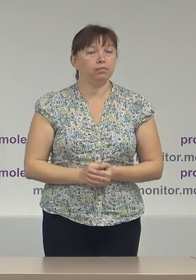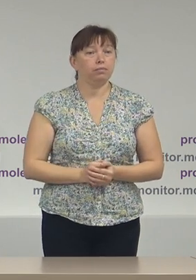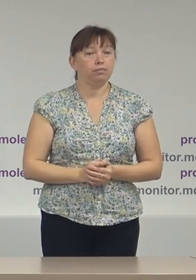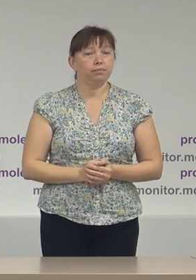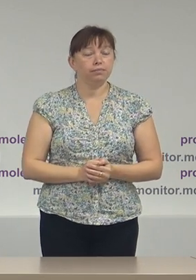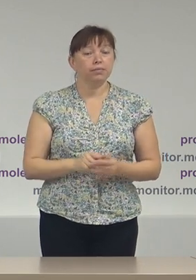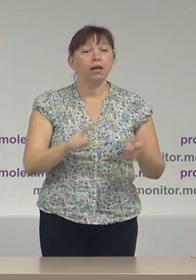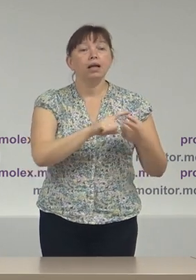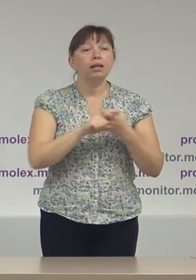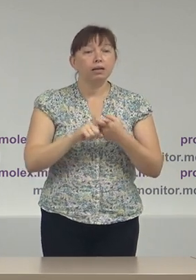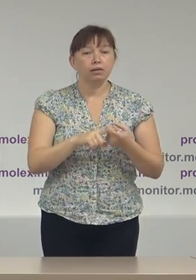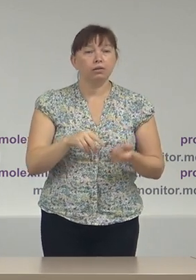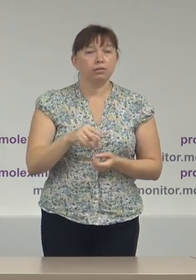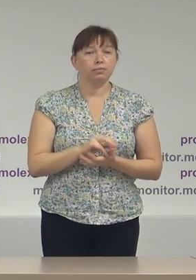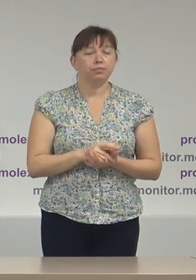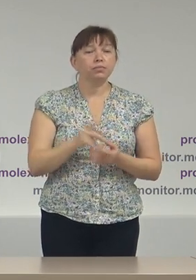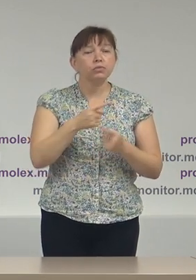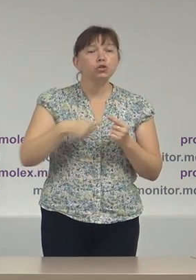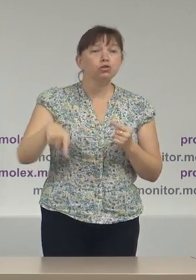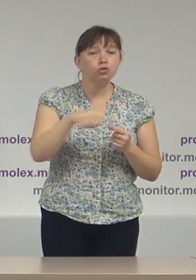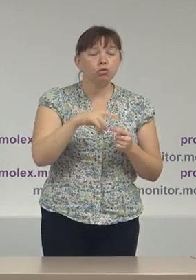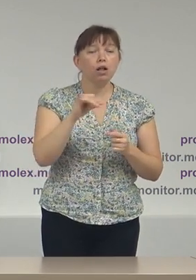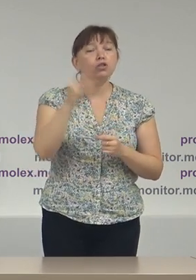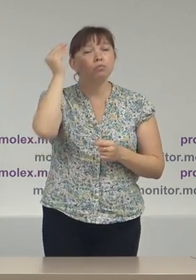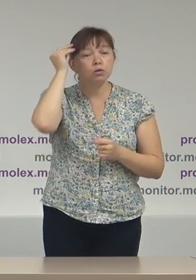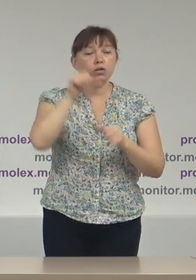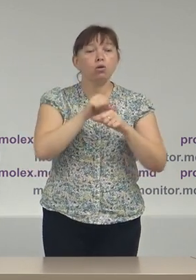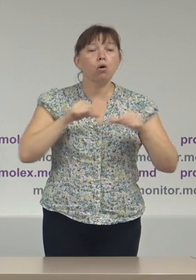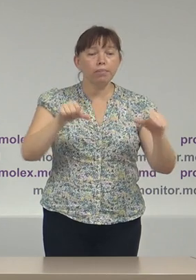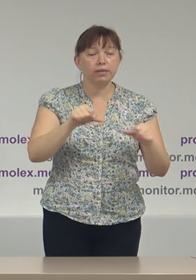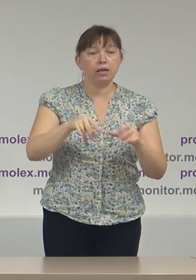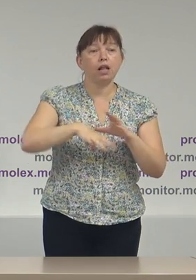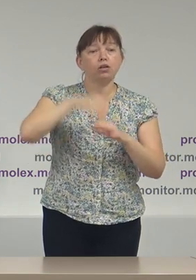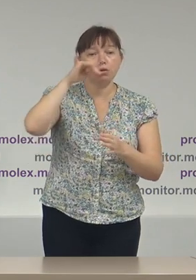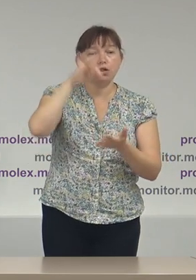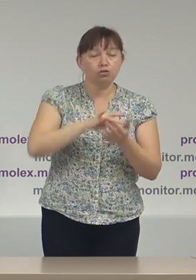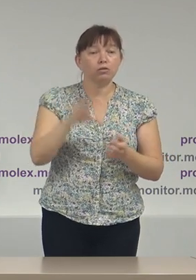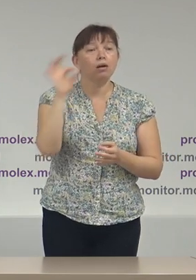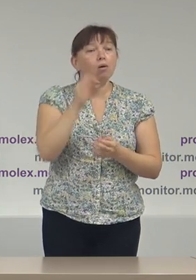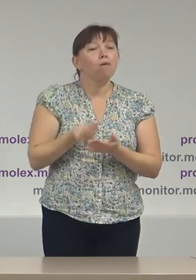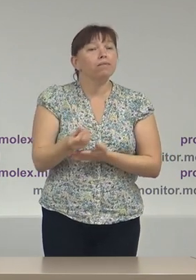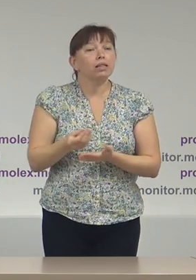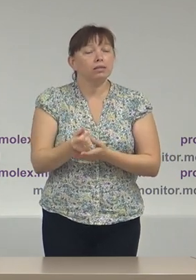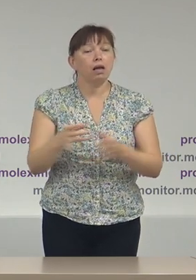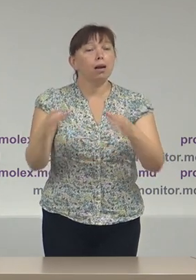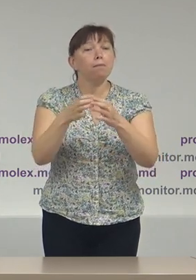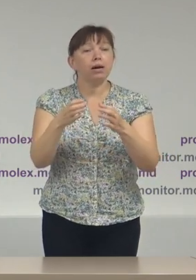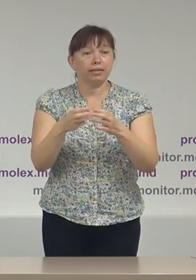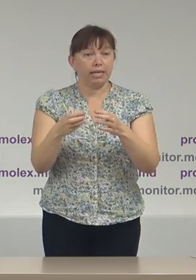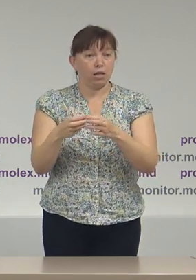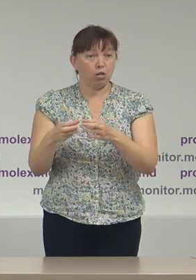Legat de circulara și poziția Comisiei Electorale Centrale, cu referire la finanțarea partidilor